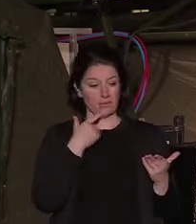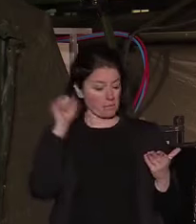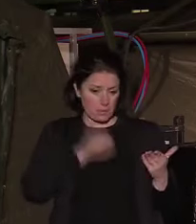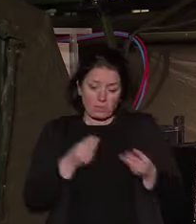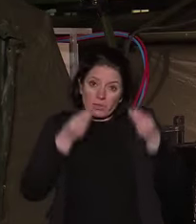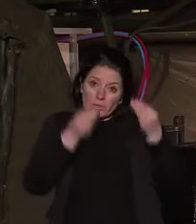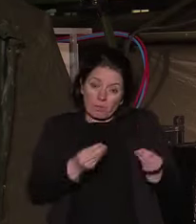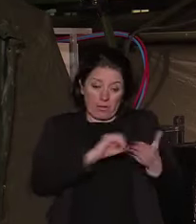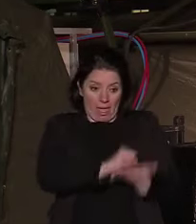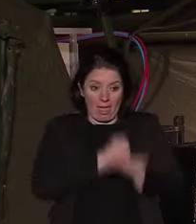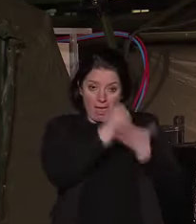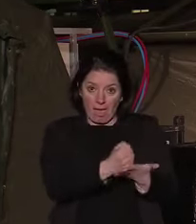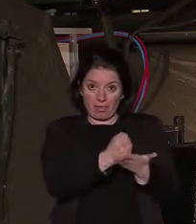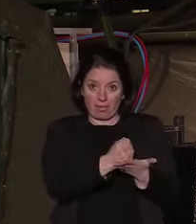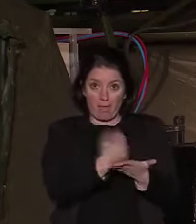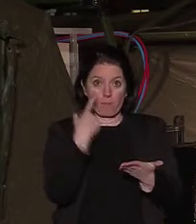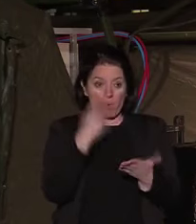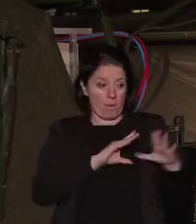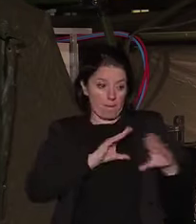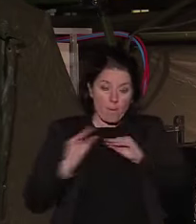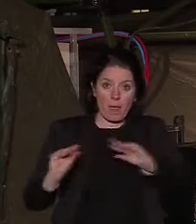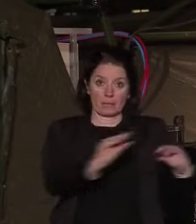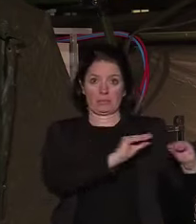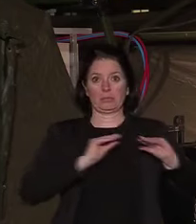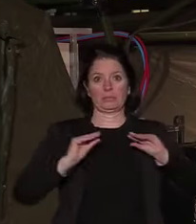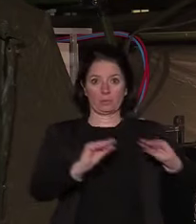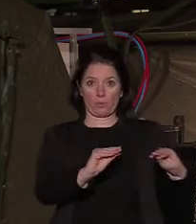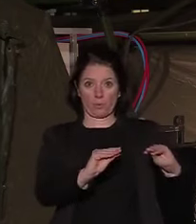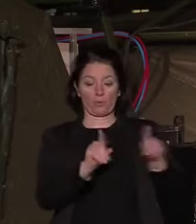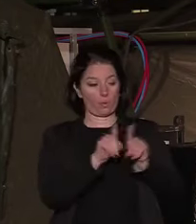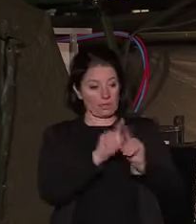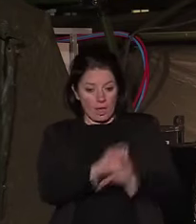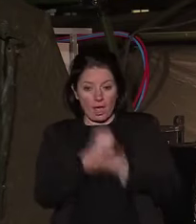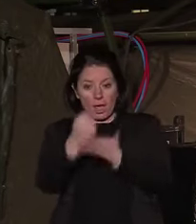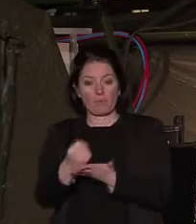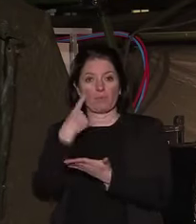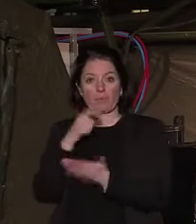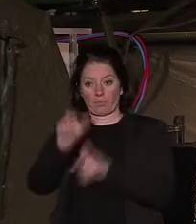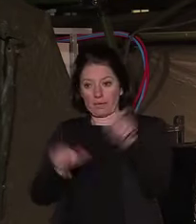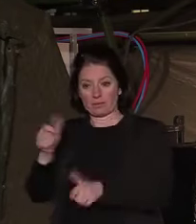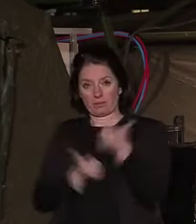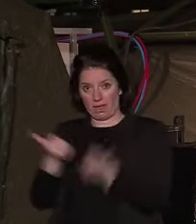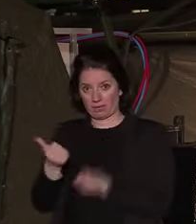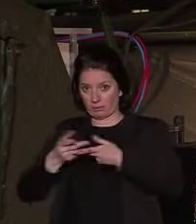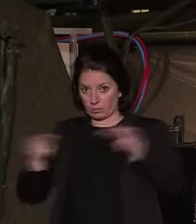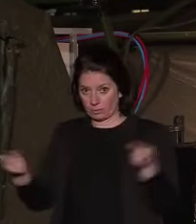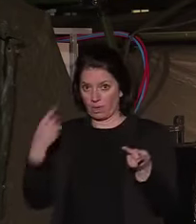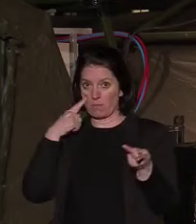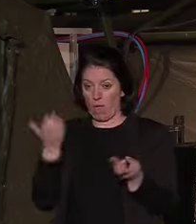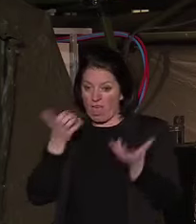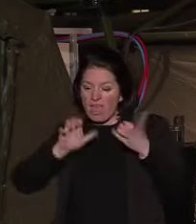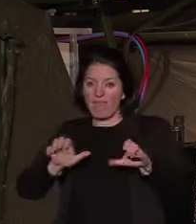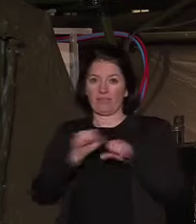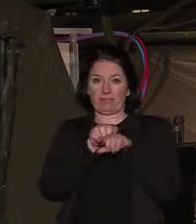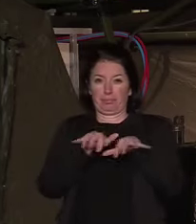aux populations, ainsi qu'à l'appui aux services publics pour faire face à l'épidémie de Covid-19,